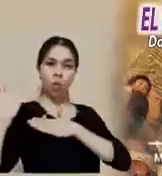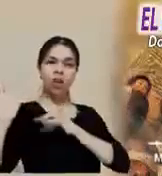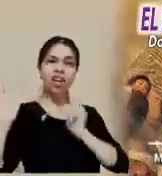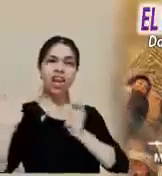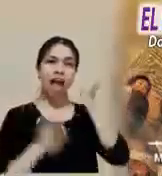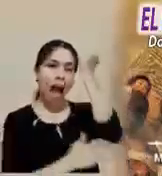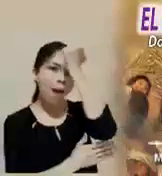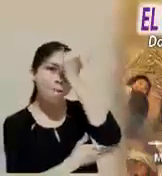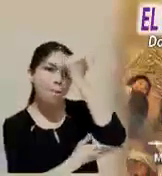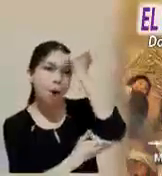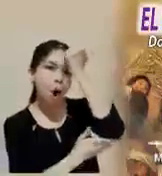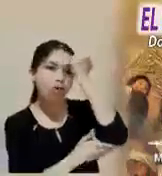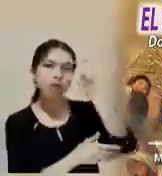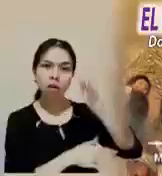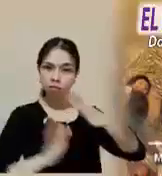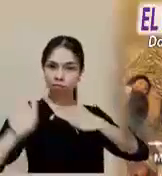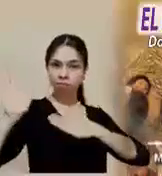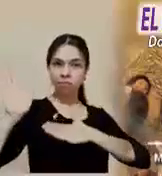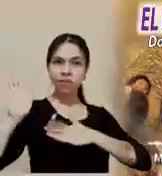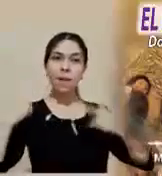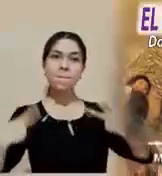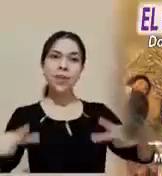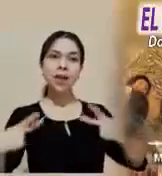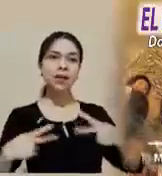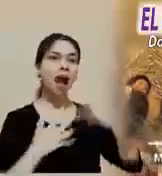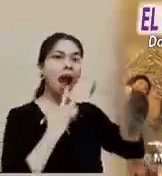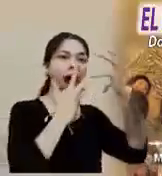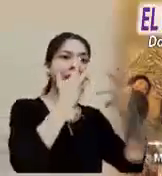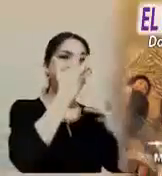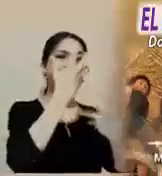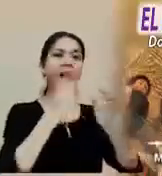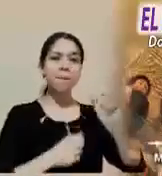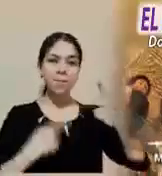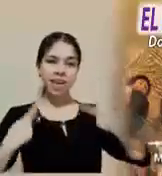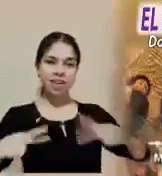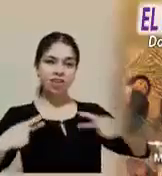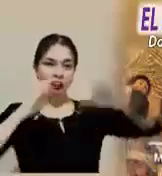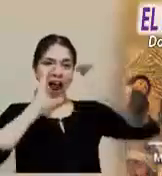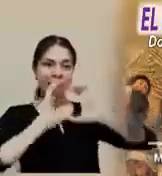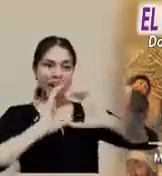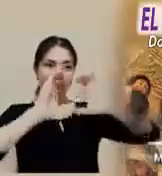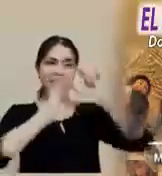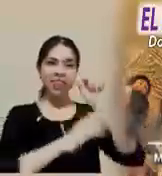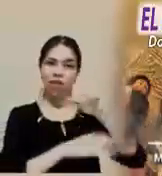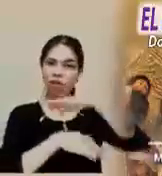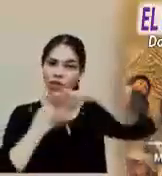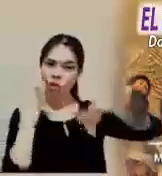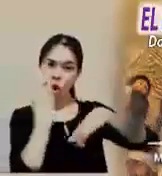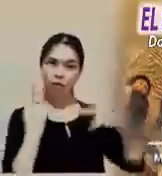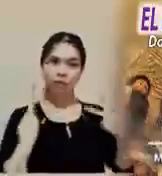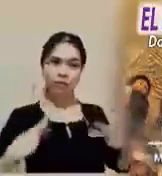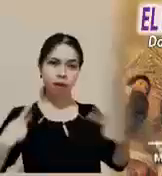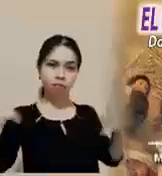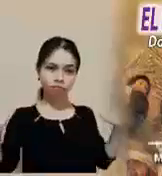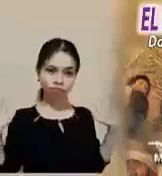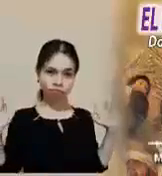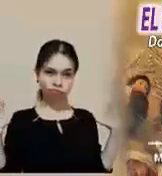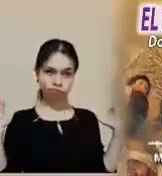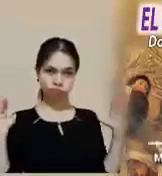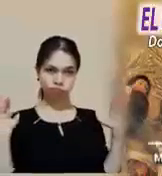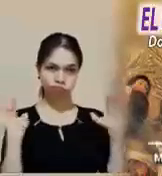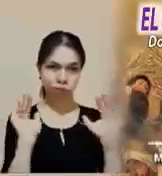apóstoles, las masas que se entregan fervorosas, los cánticos y hasta los indiferentes que se unen al homenaje.